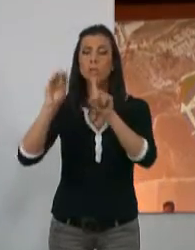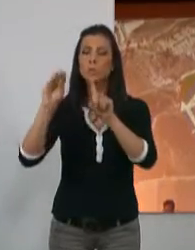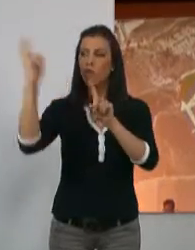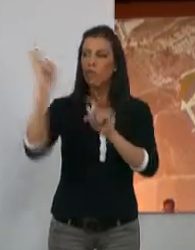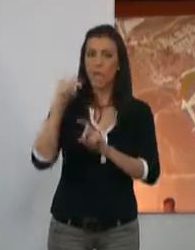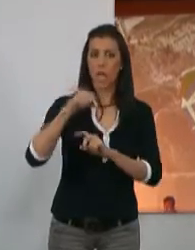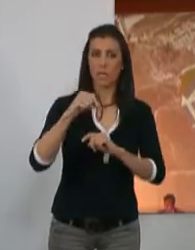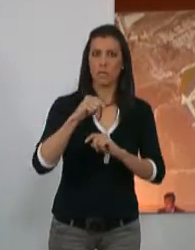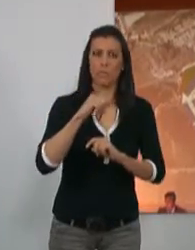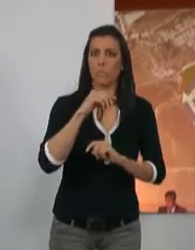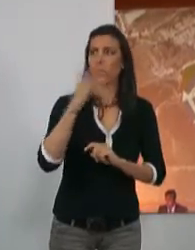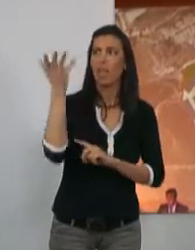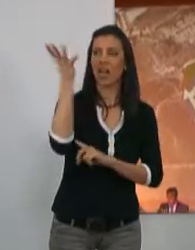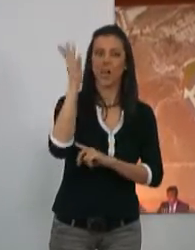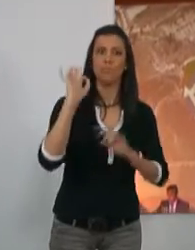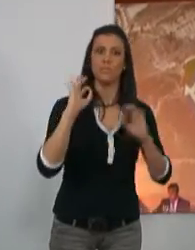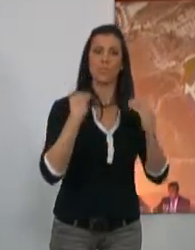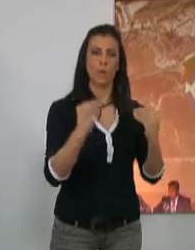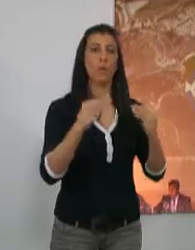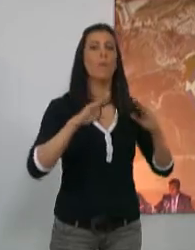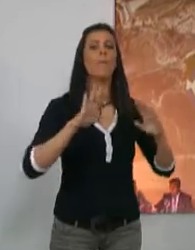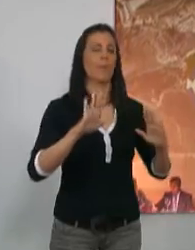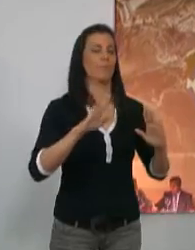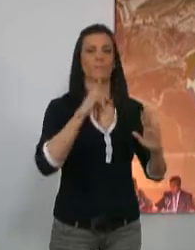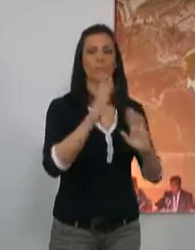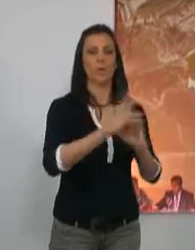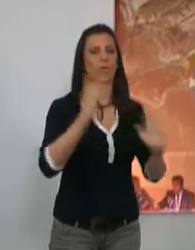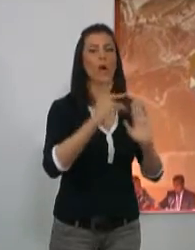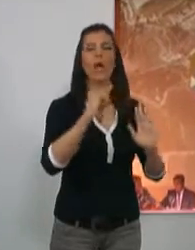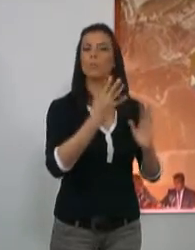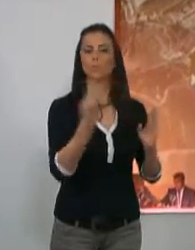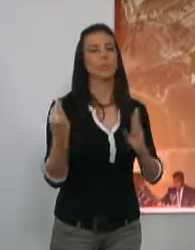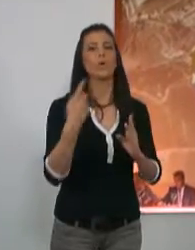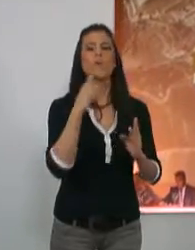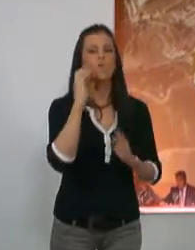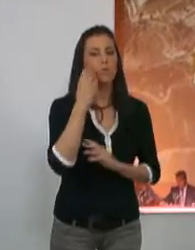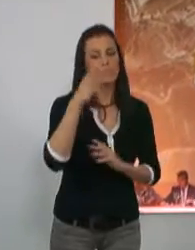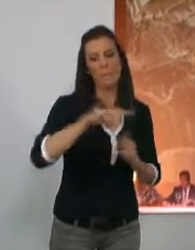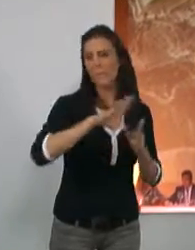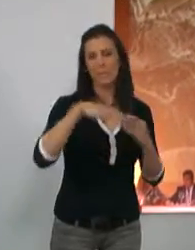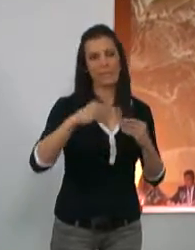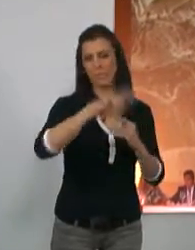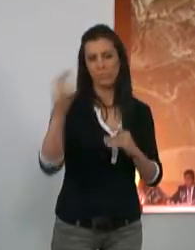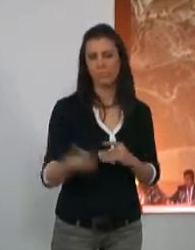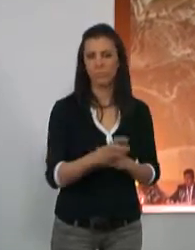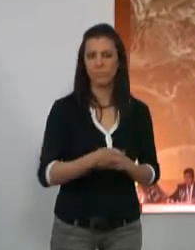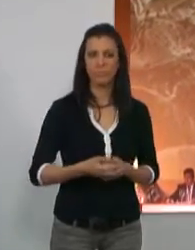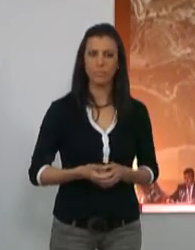instaló en Motril por el Clima, aunque pronto se topó con los robos de fruto y material, entre otros.